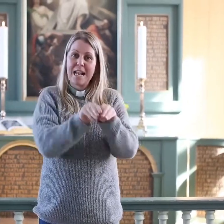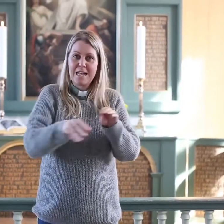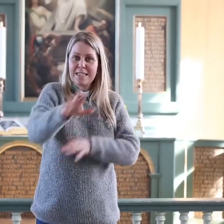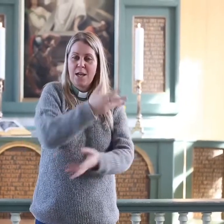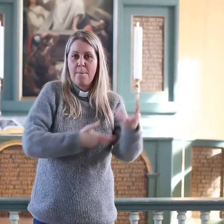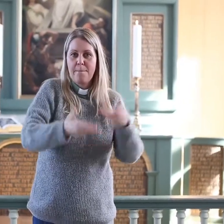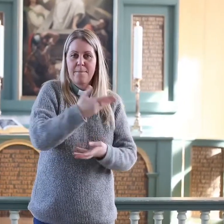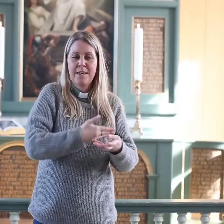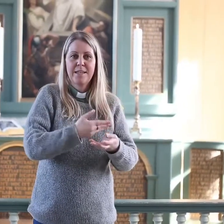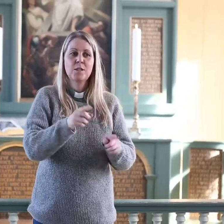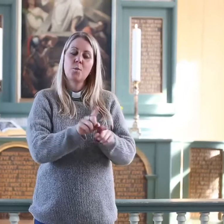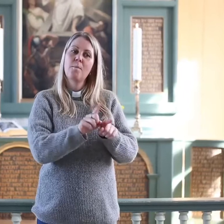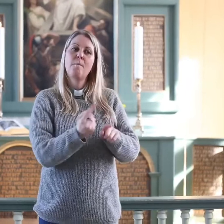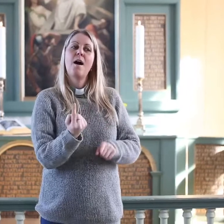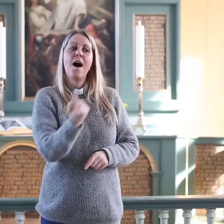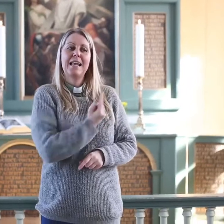Der vi er alene sammen.